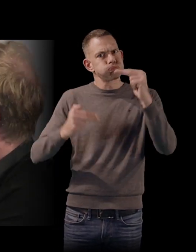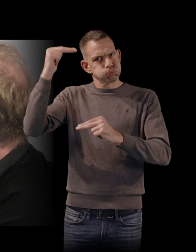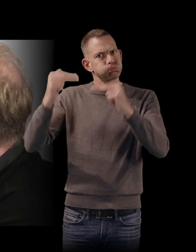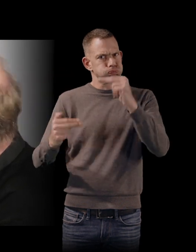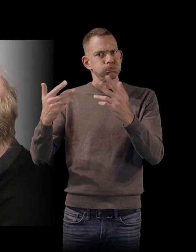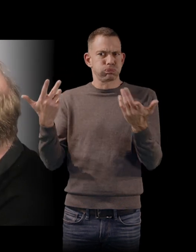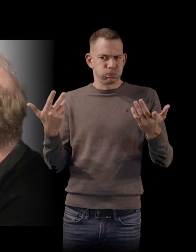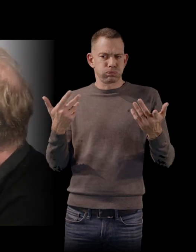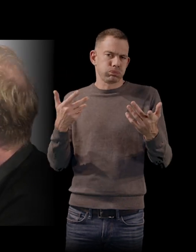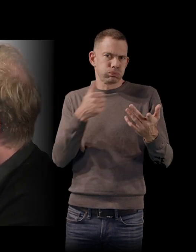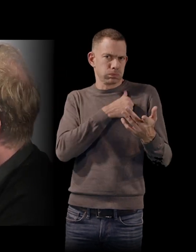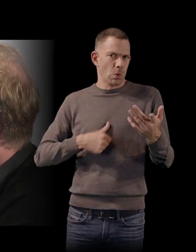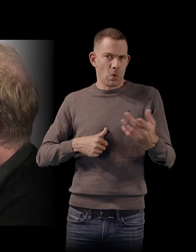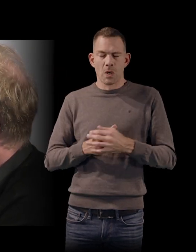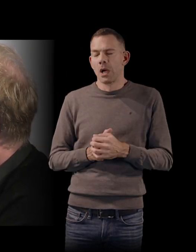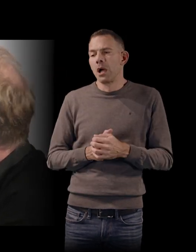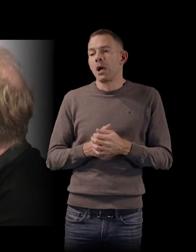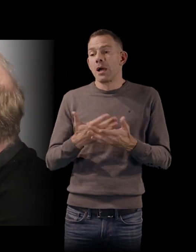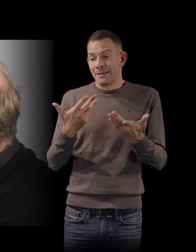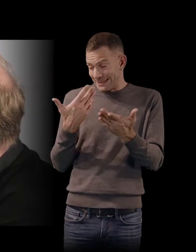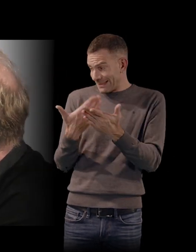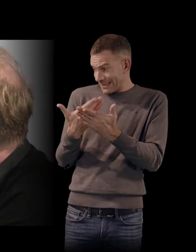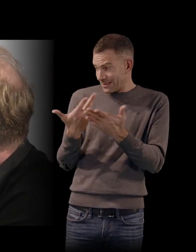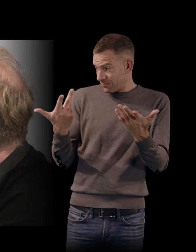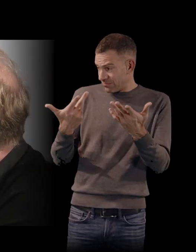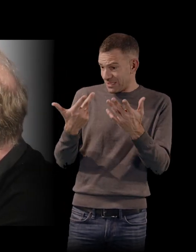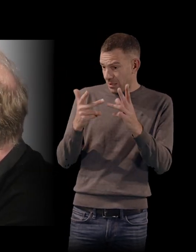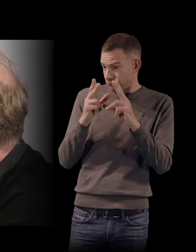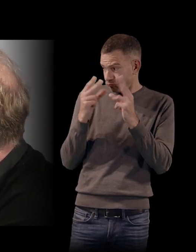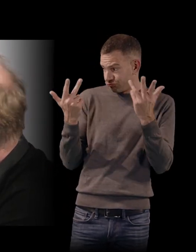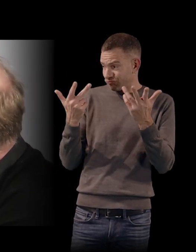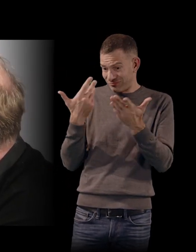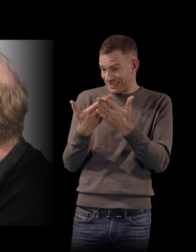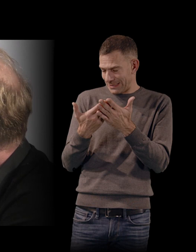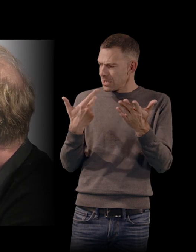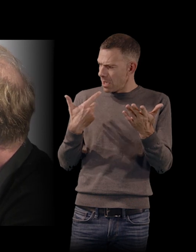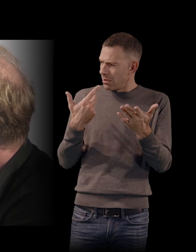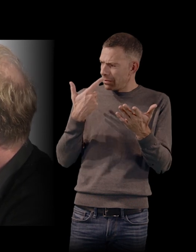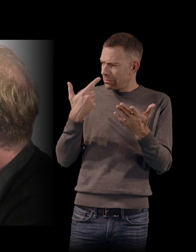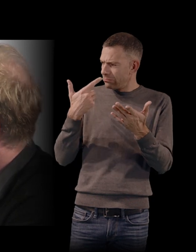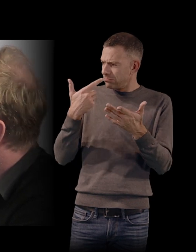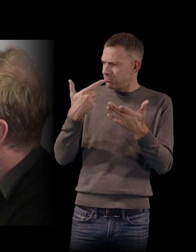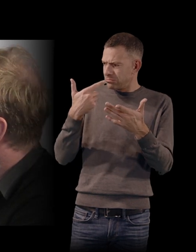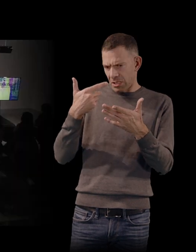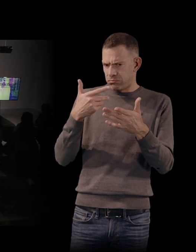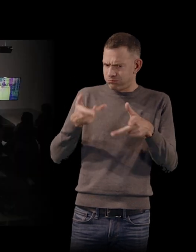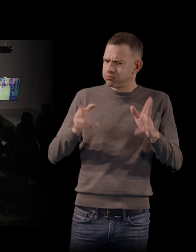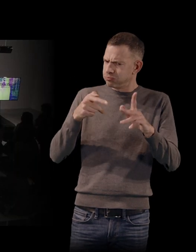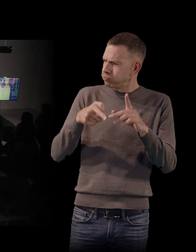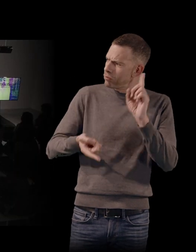grandes disparités. C'est aussi ça que vous dites ou que vous explorez. C'est une dimension très forte aussi quand même de ce temps-là. Oui, c'est très fort. Et puis,